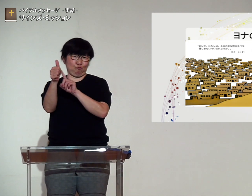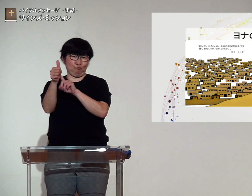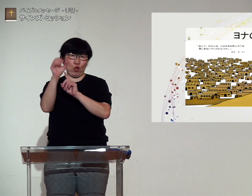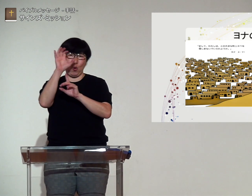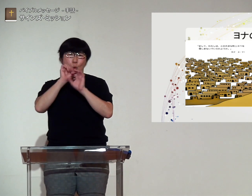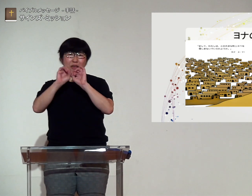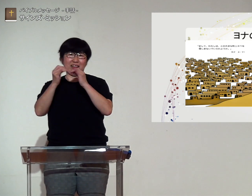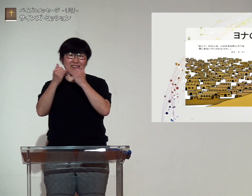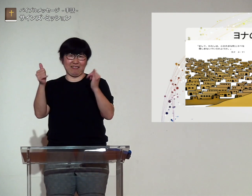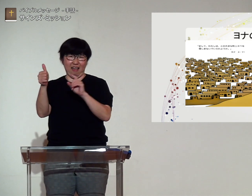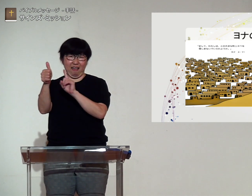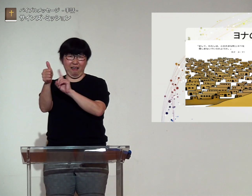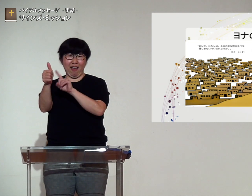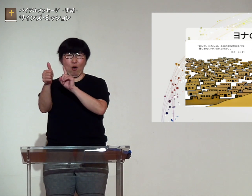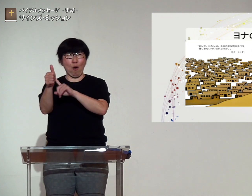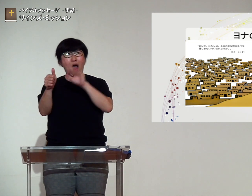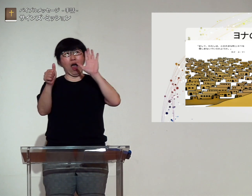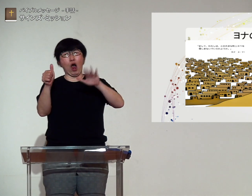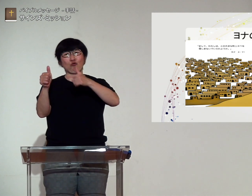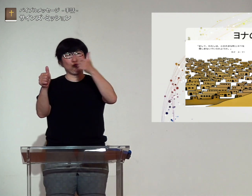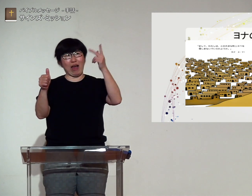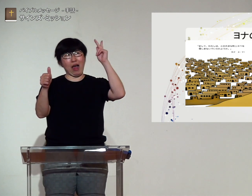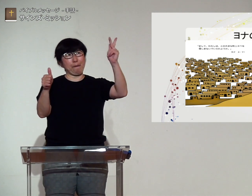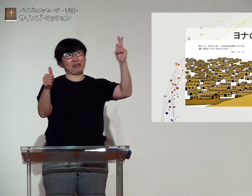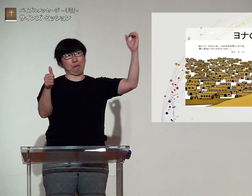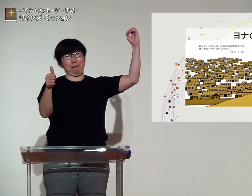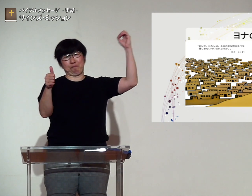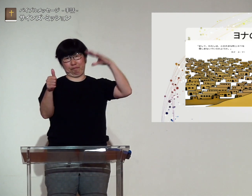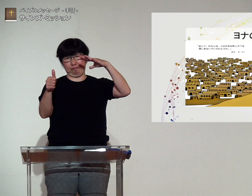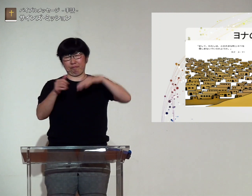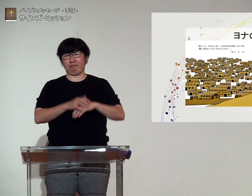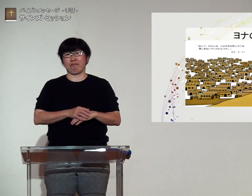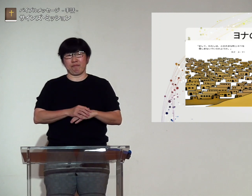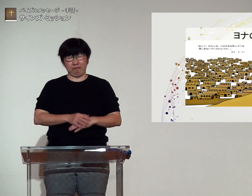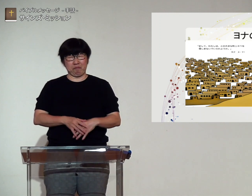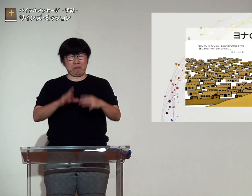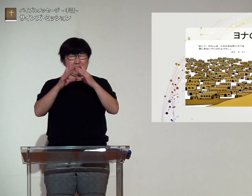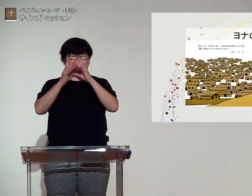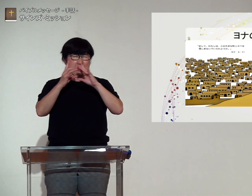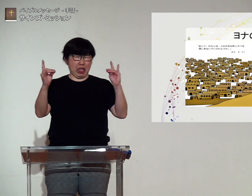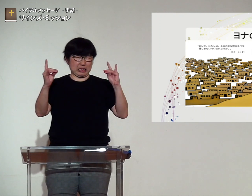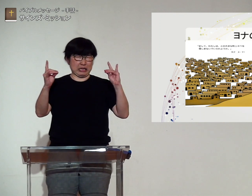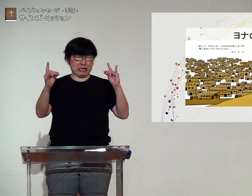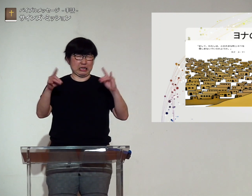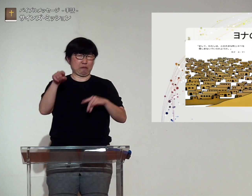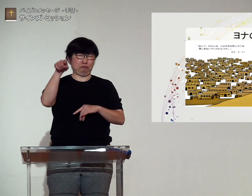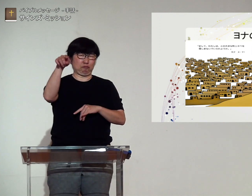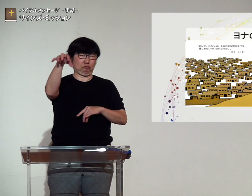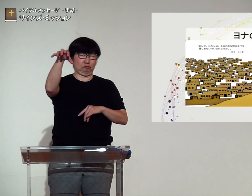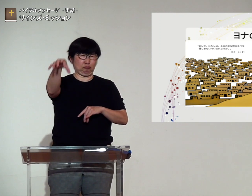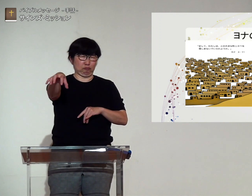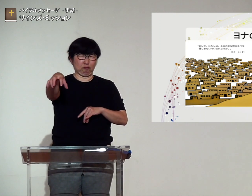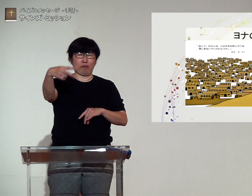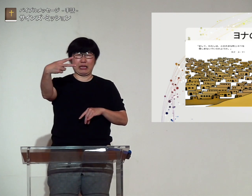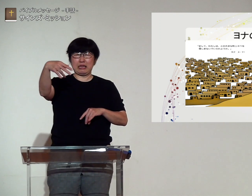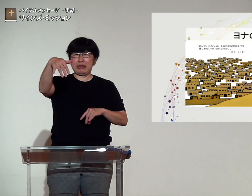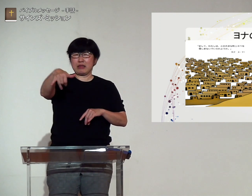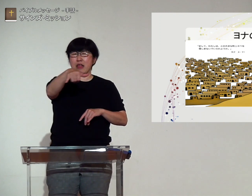ヨナヨ人彼は預言者でしたある時神様から敵国で